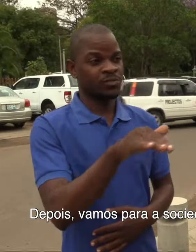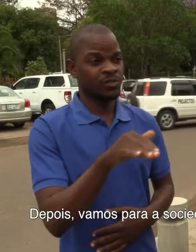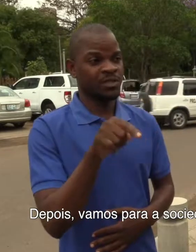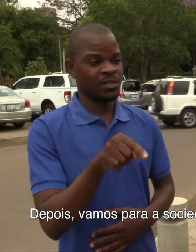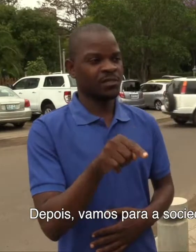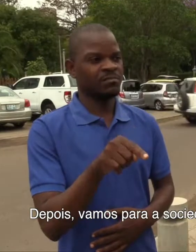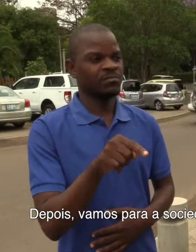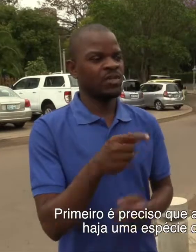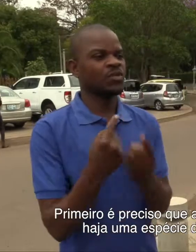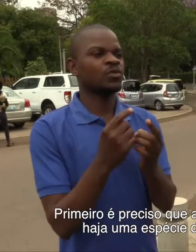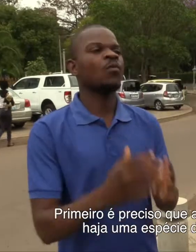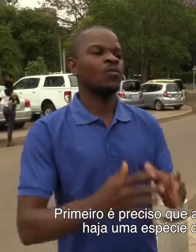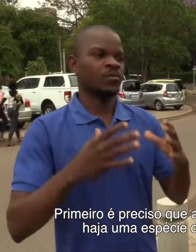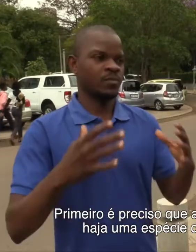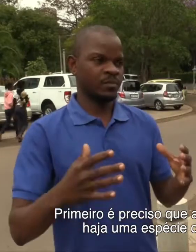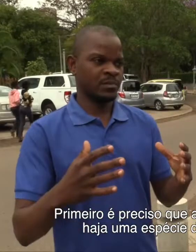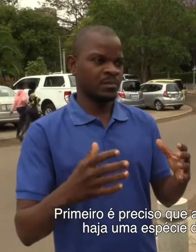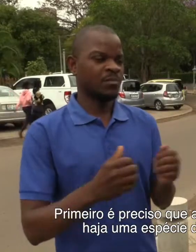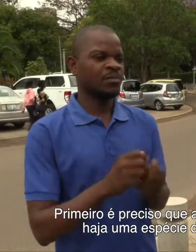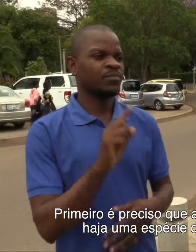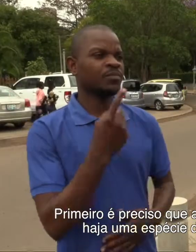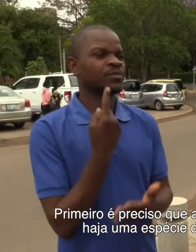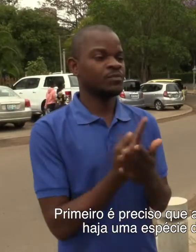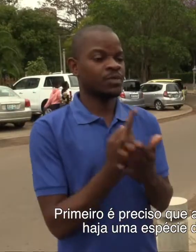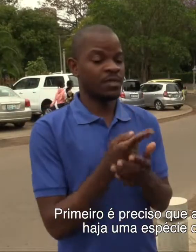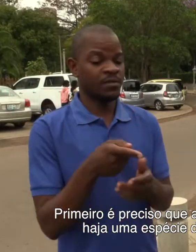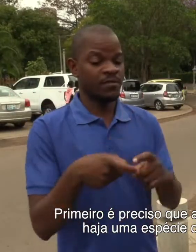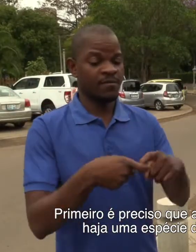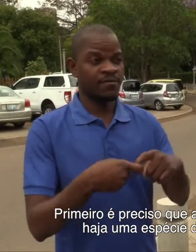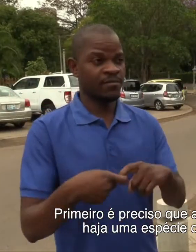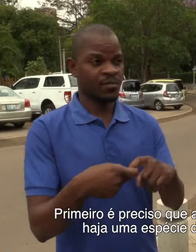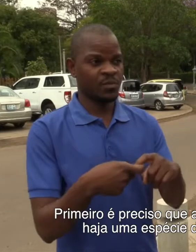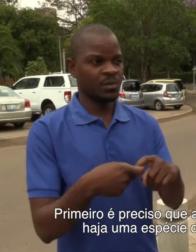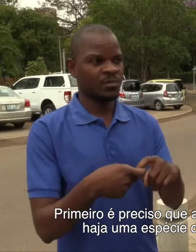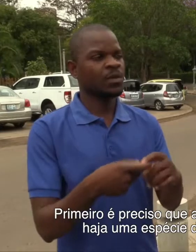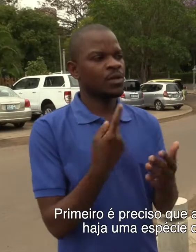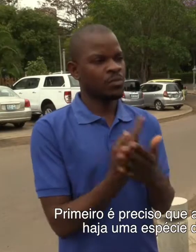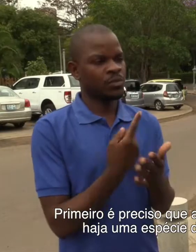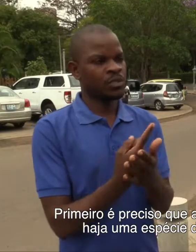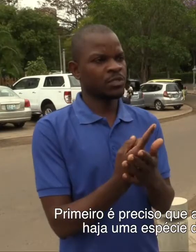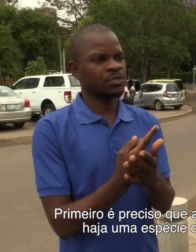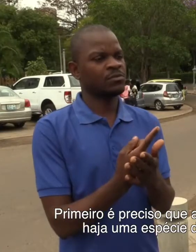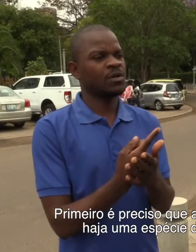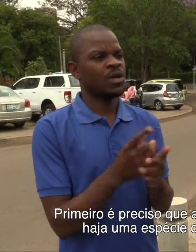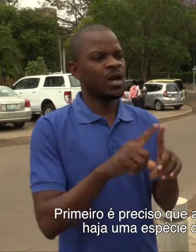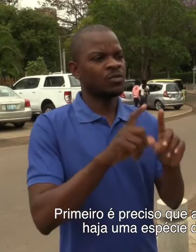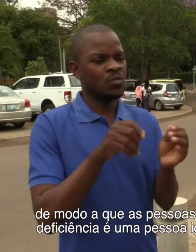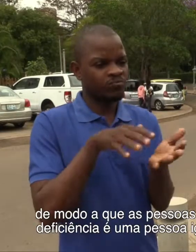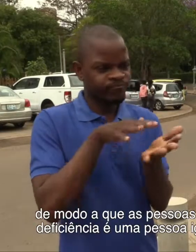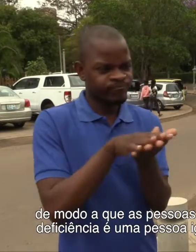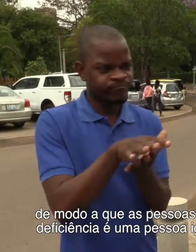macro. Primeiro é preciso que ao nível da estrutura familiar haja toda uma espécie de consciencialização